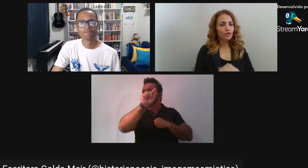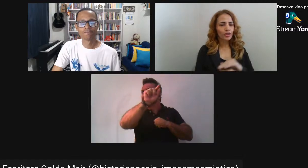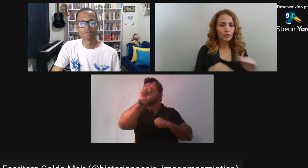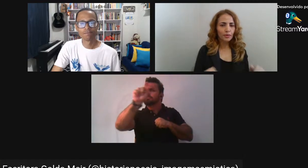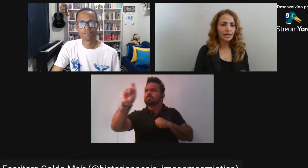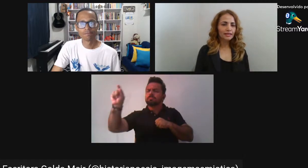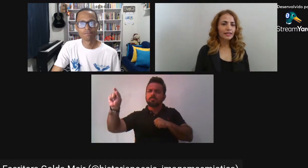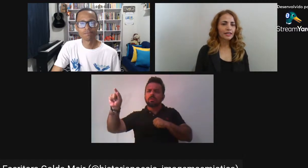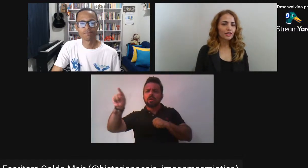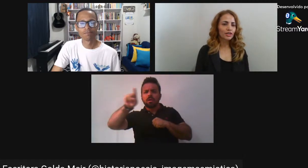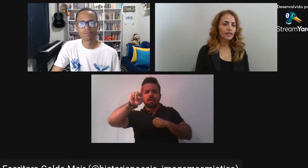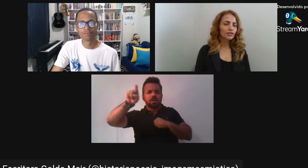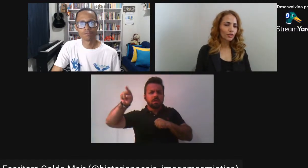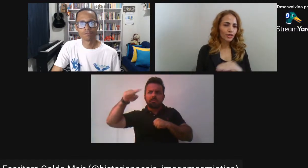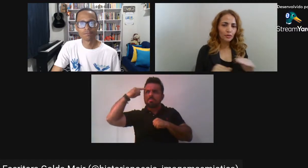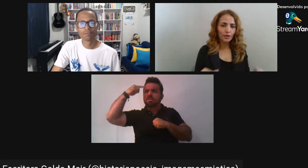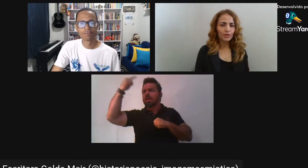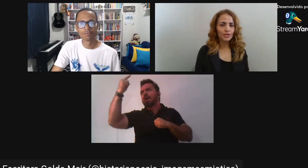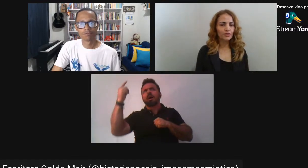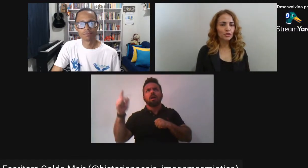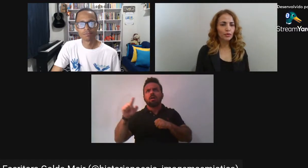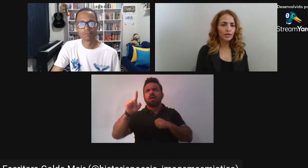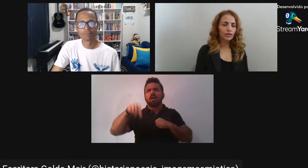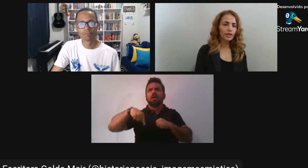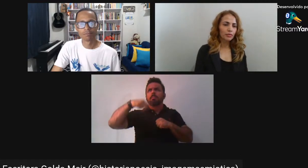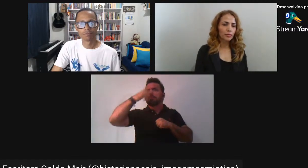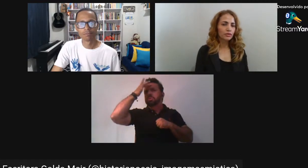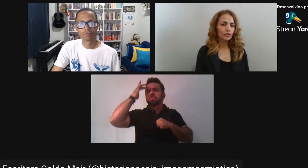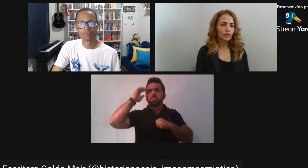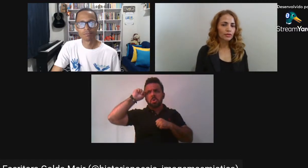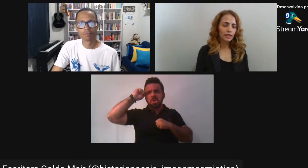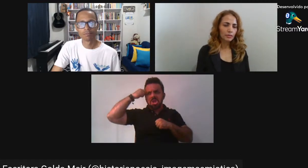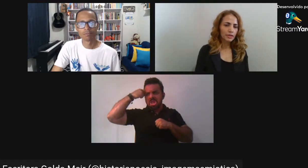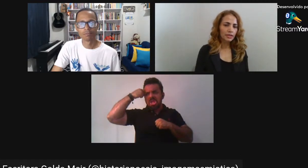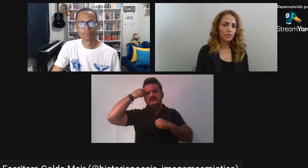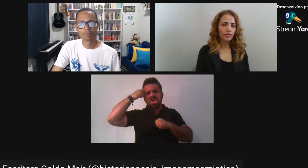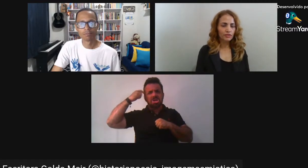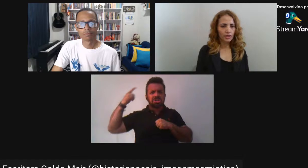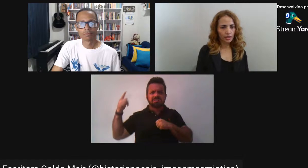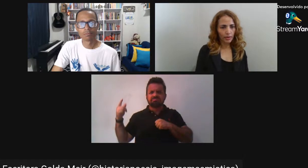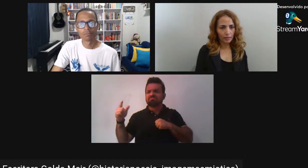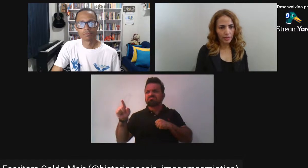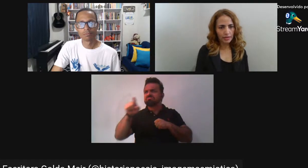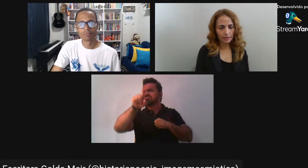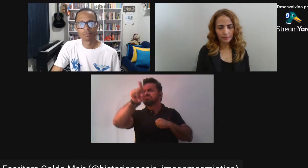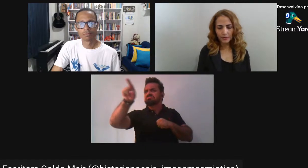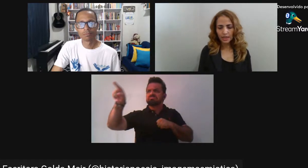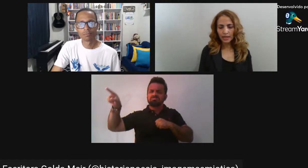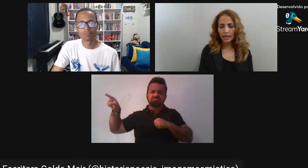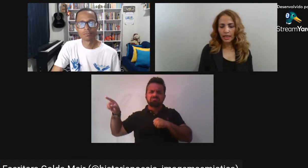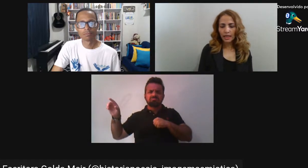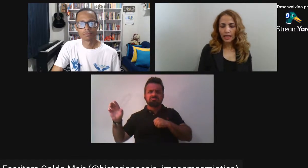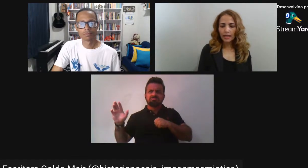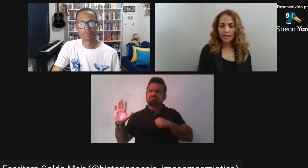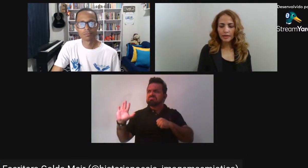só tem uma característica E só tem uma condição disponível Naquele momento histórico E essa pesquisa me fez ver Que não era bem assim